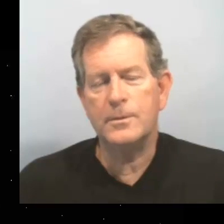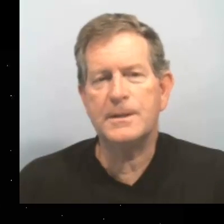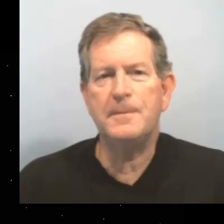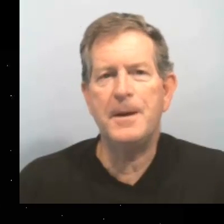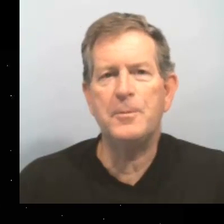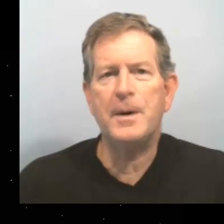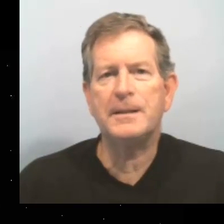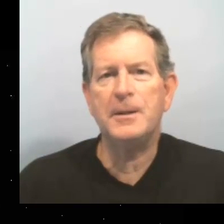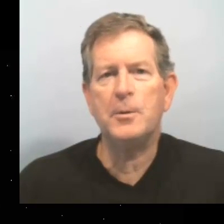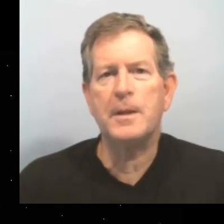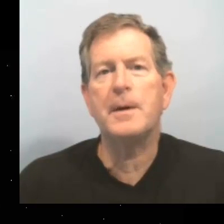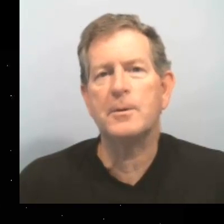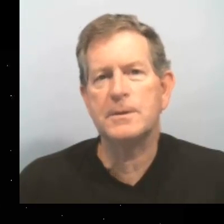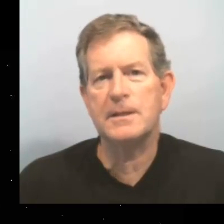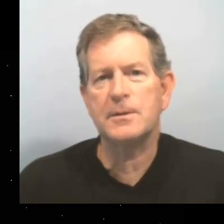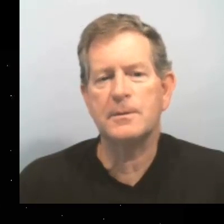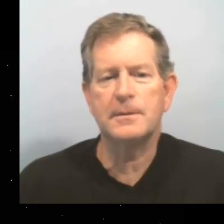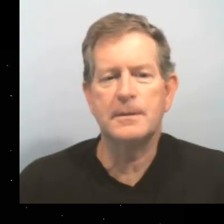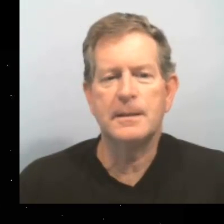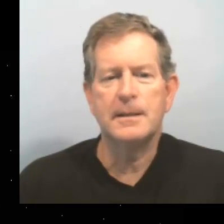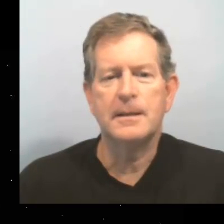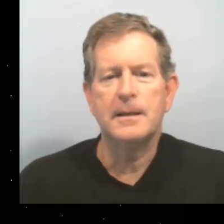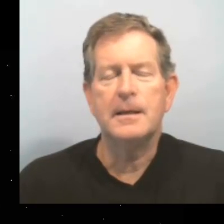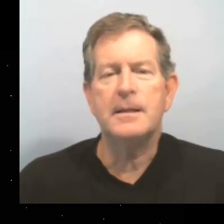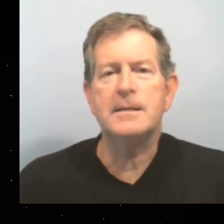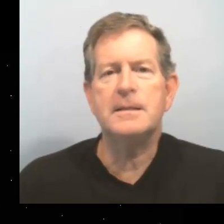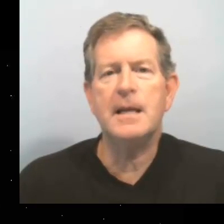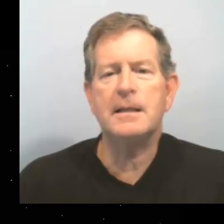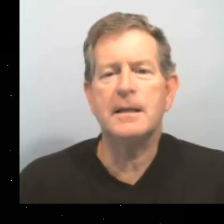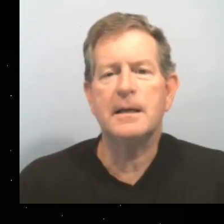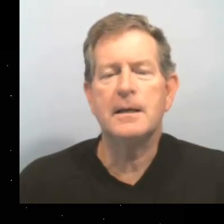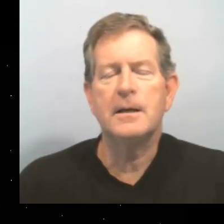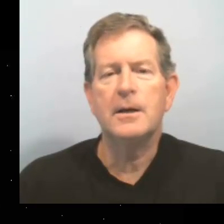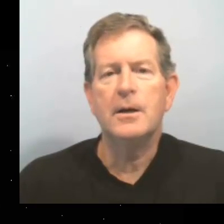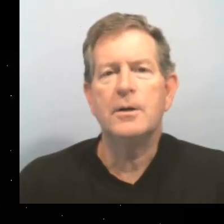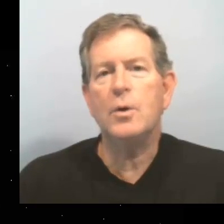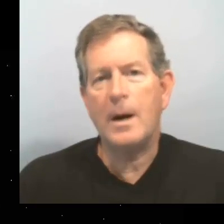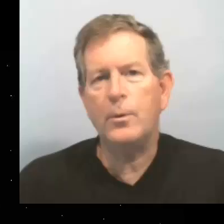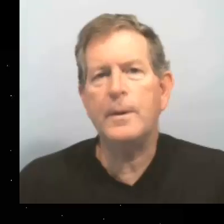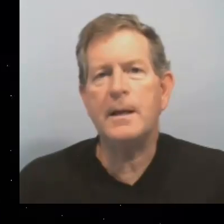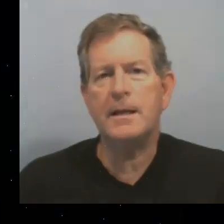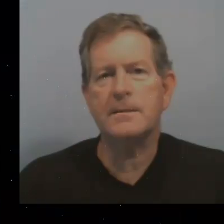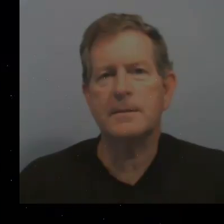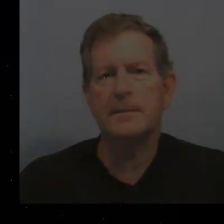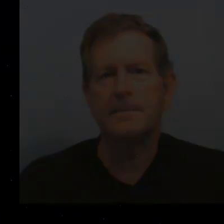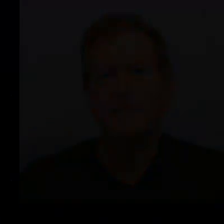o usted ve un partido de baloncesto. 17. Yo hablo inglés.